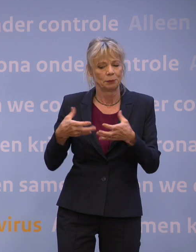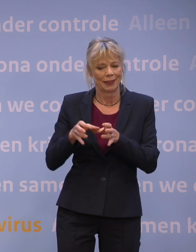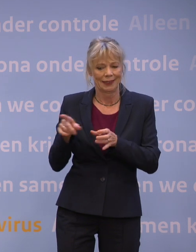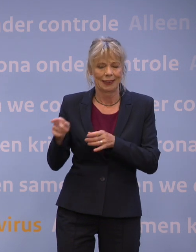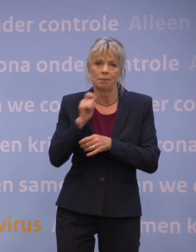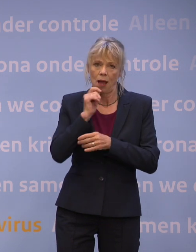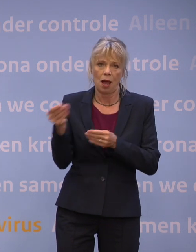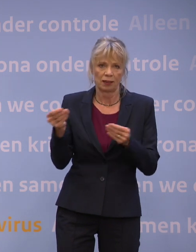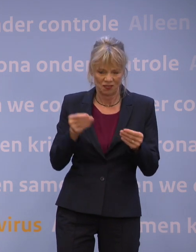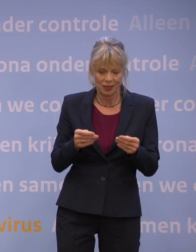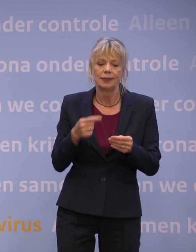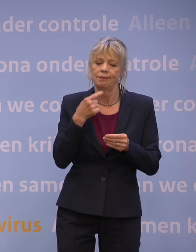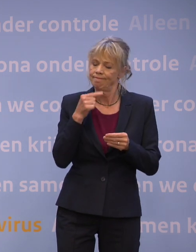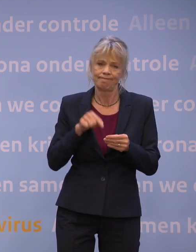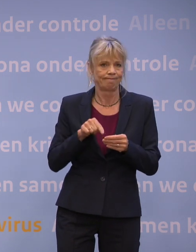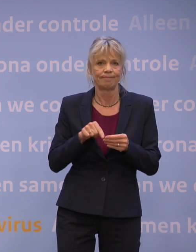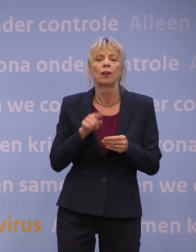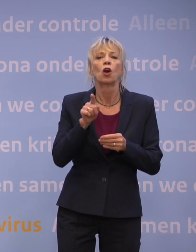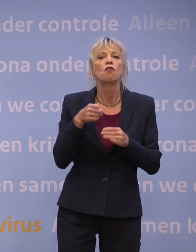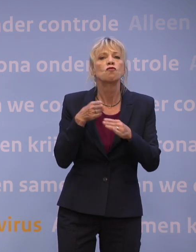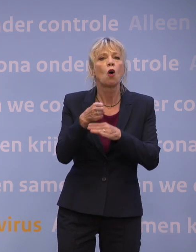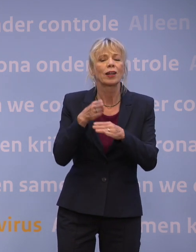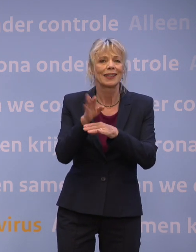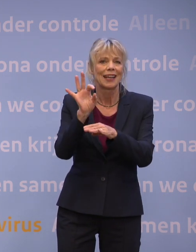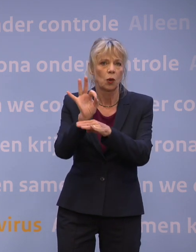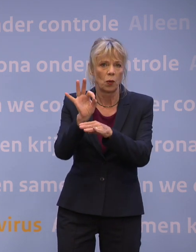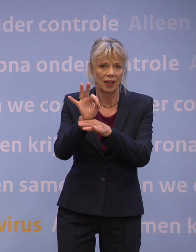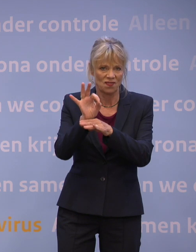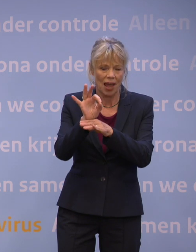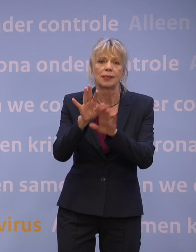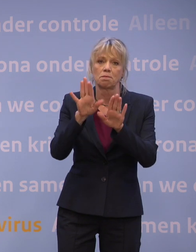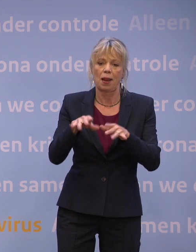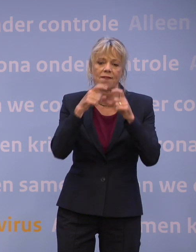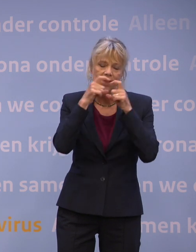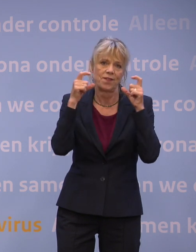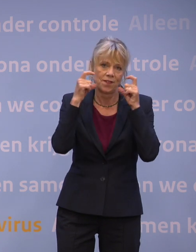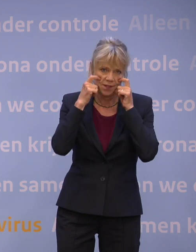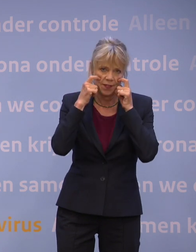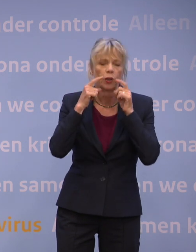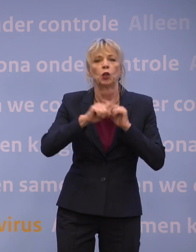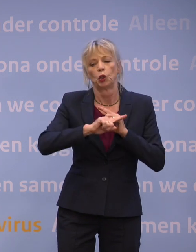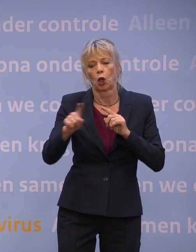mondkapjesplicht in het voortgezet onderwijs tot de zomervakantie bestaan in zijn huidige vorm.